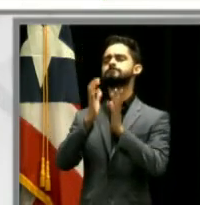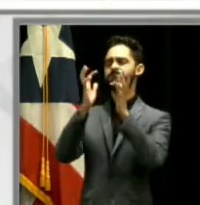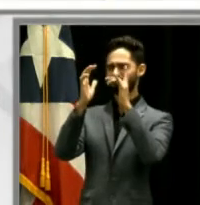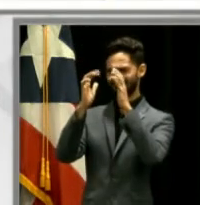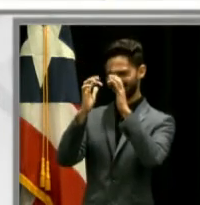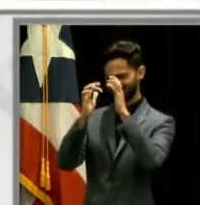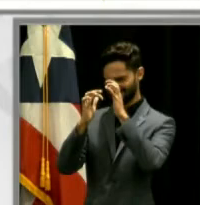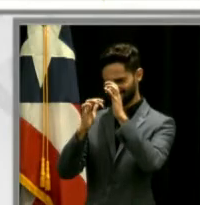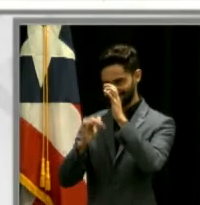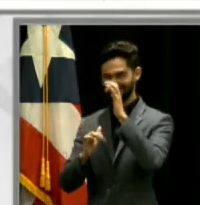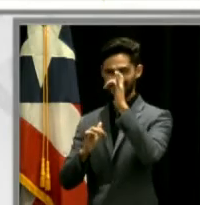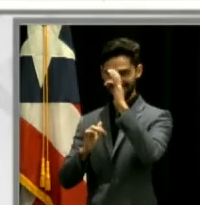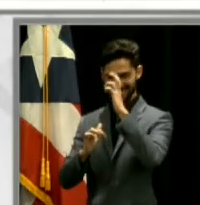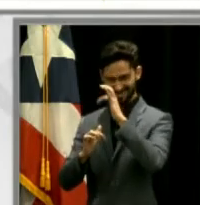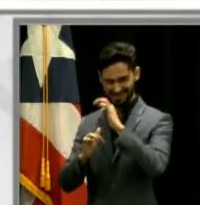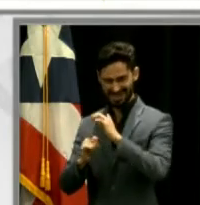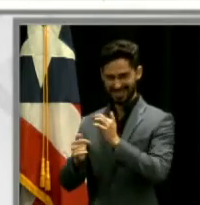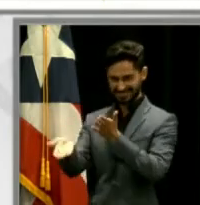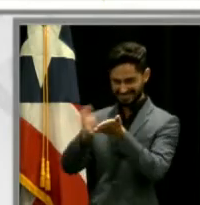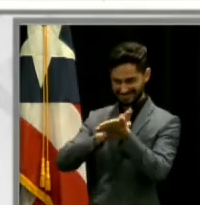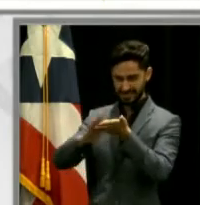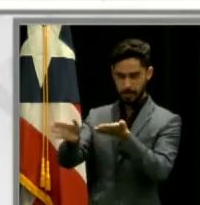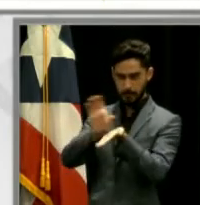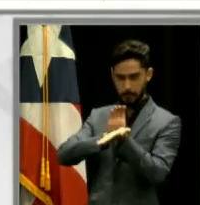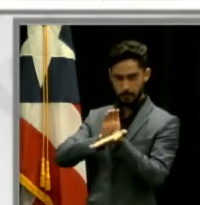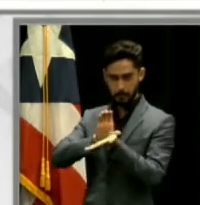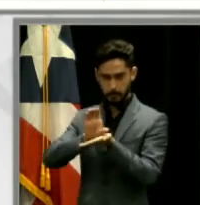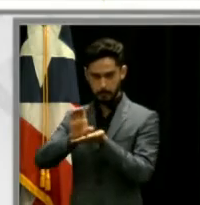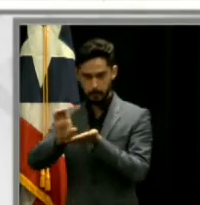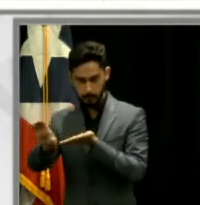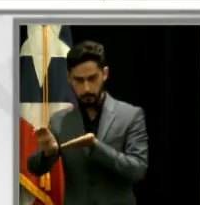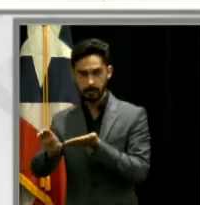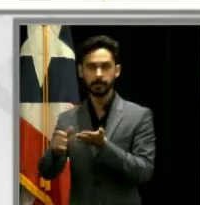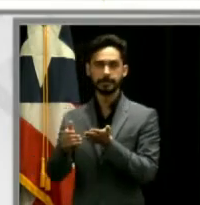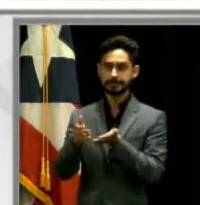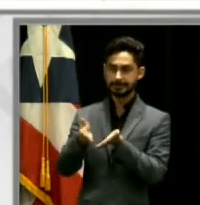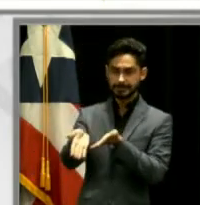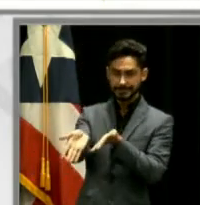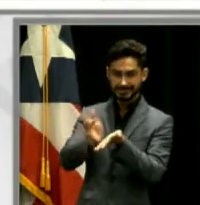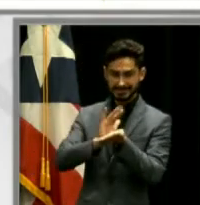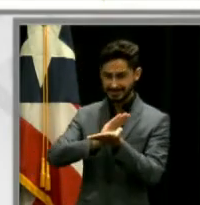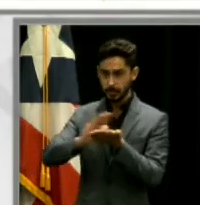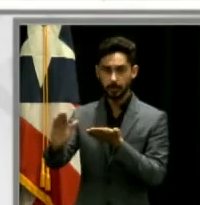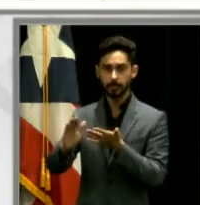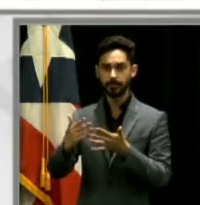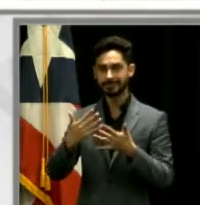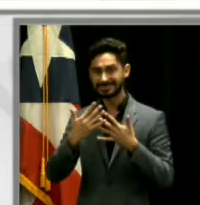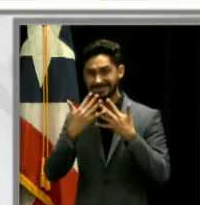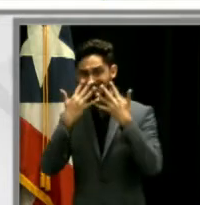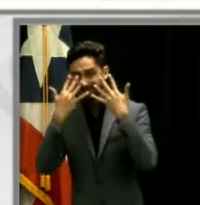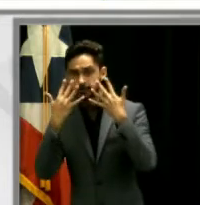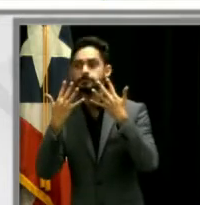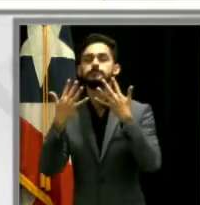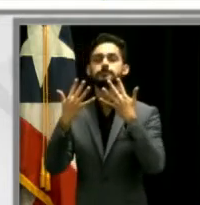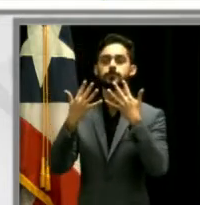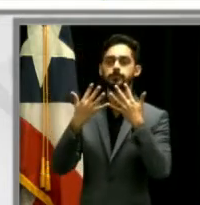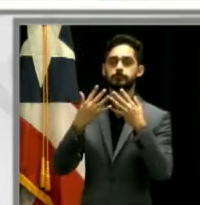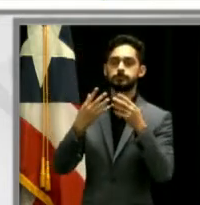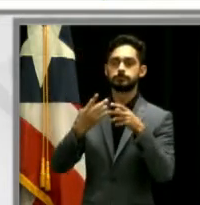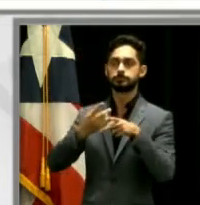permisos, los estudios de asbestos y plomo, y plan de reciclaje, entre otros. En la fase 2, que va a tomar